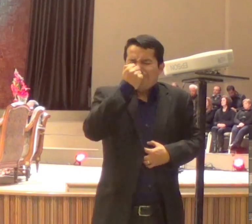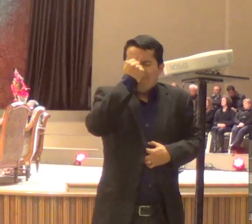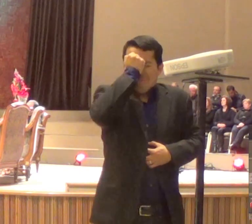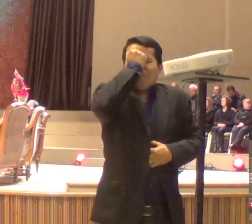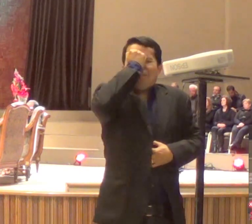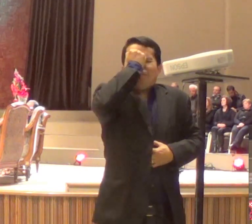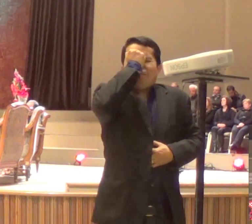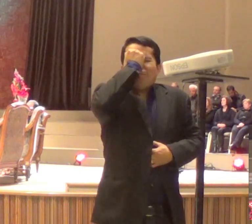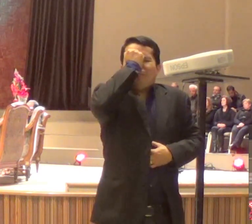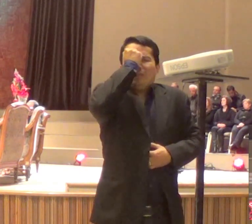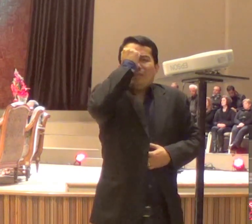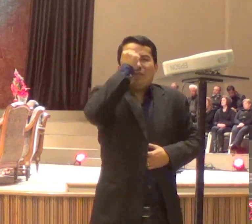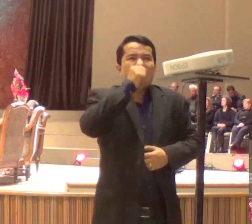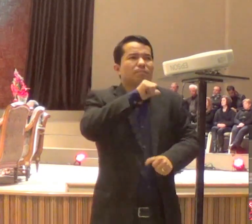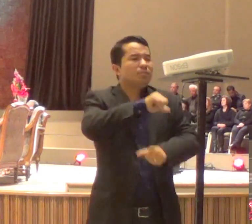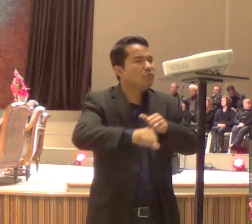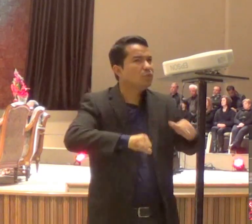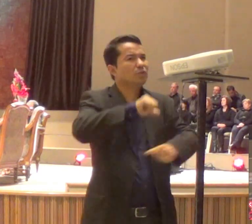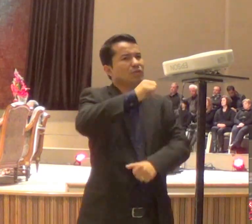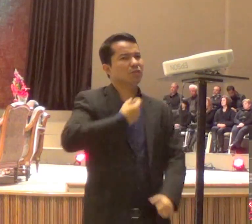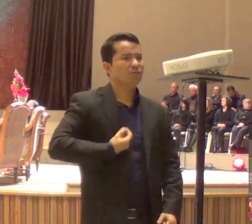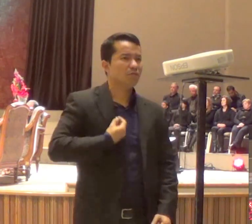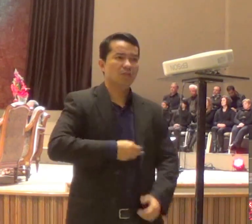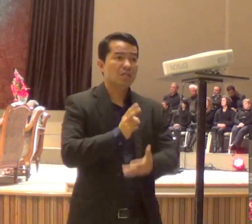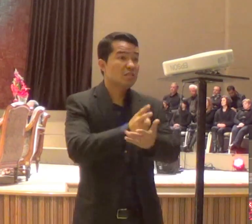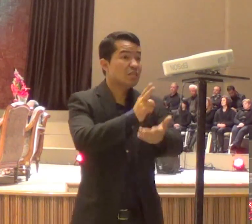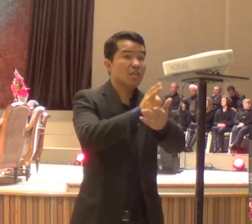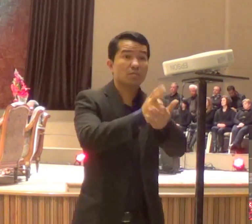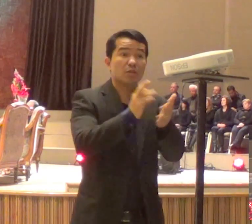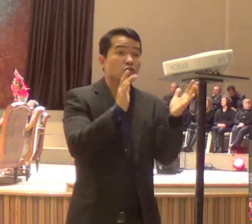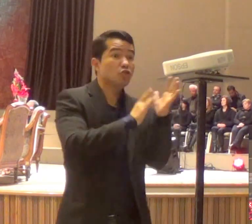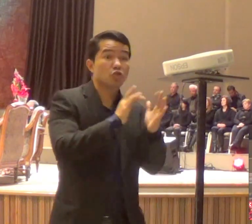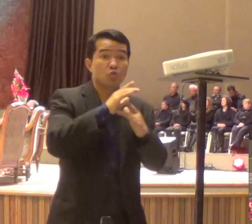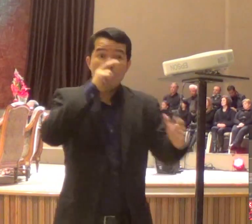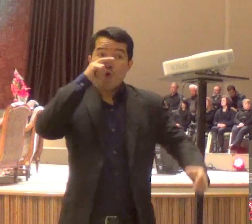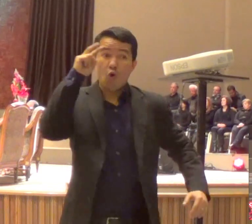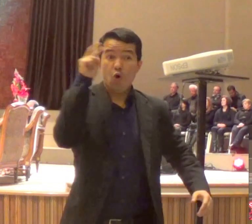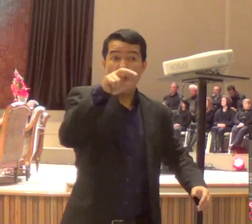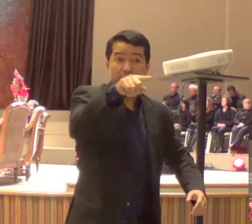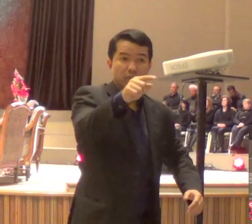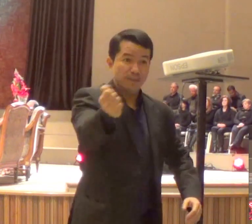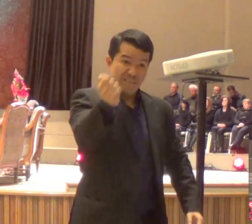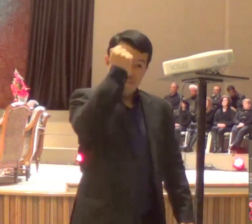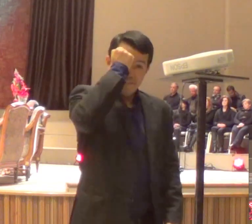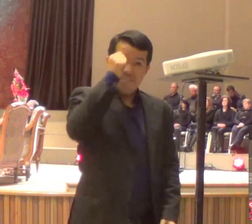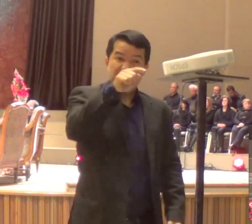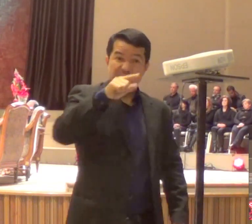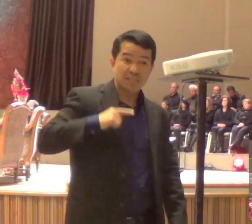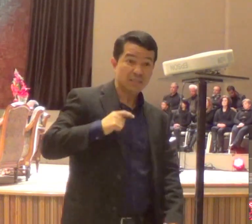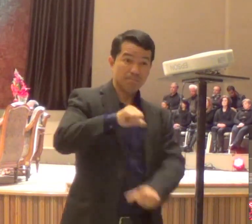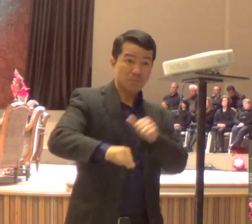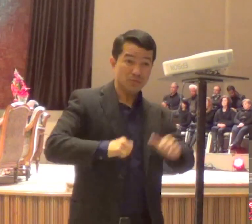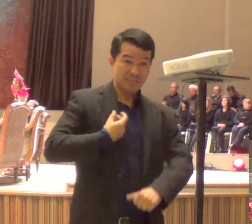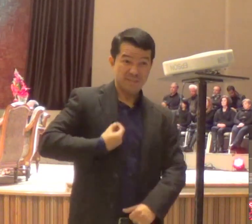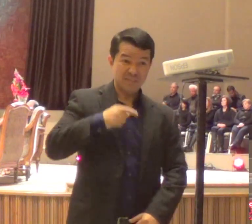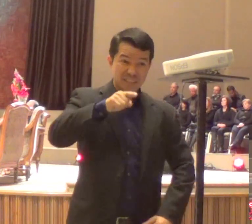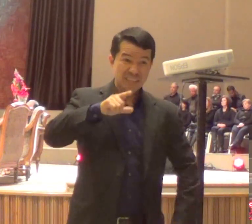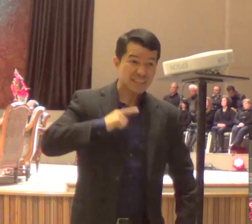e cada vez, que o olhar de Jesus, passa por nós, e nós nos arrependemos, e damos meia volta, é a